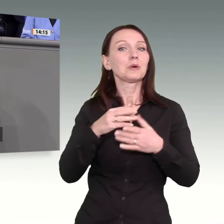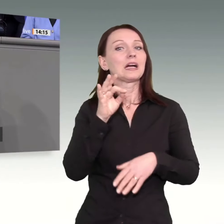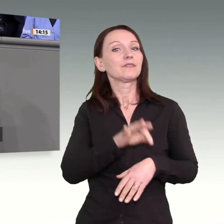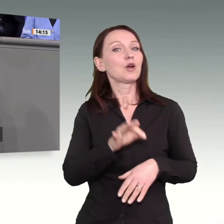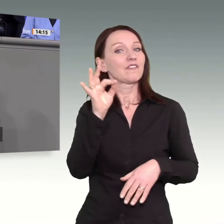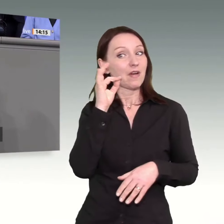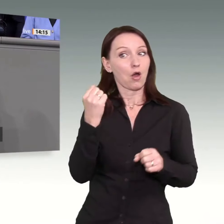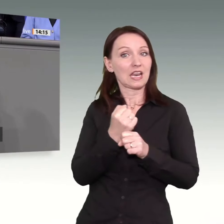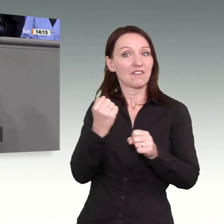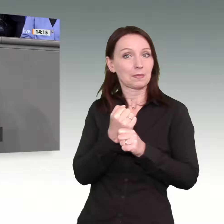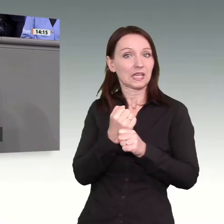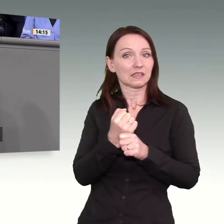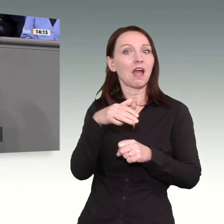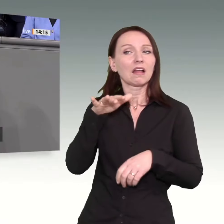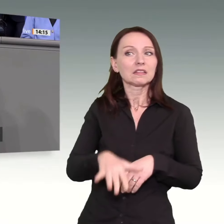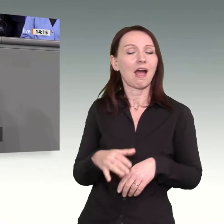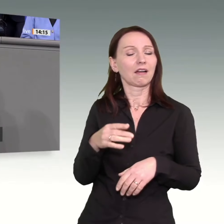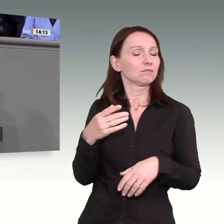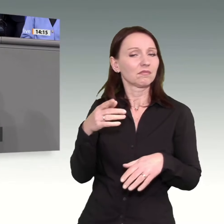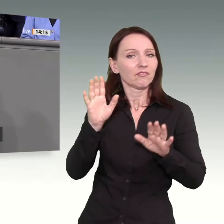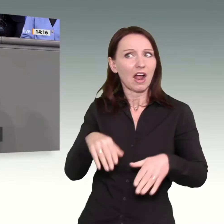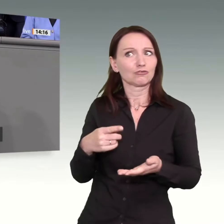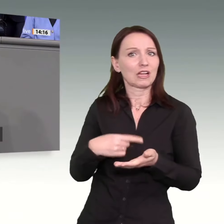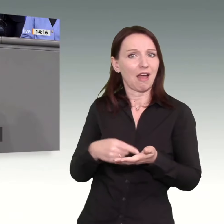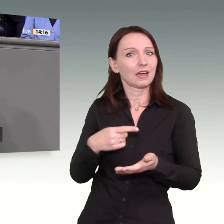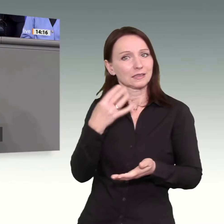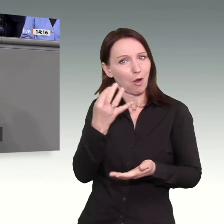wollen häufig mehr arbeiten, und dafür müssen wir die Voraussetzungen schaffen.